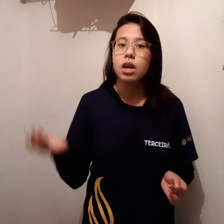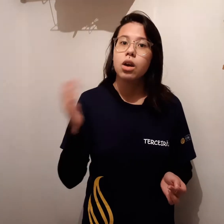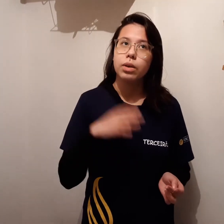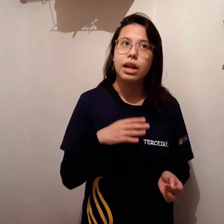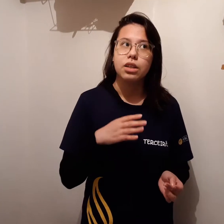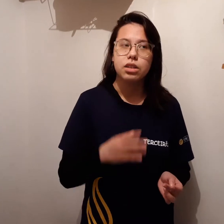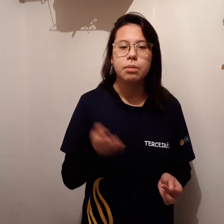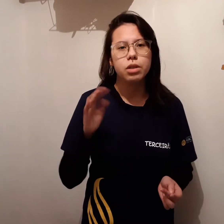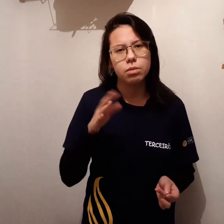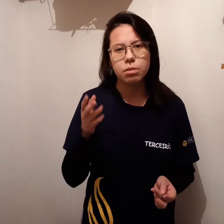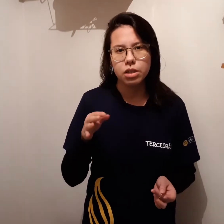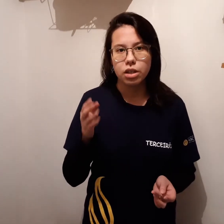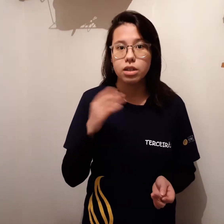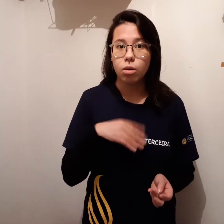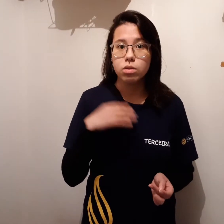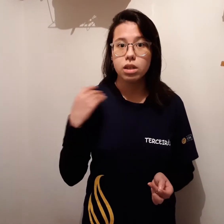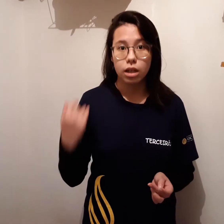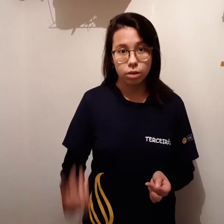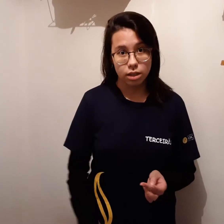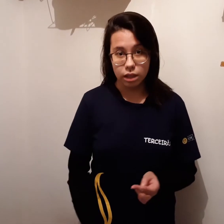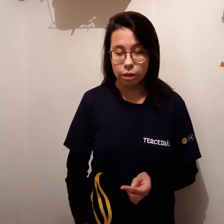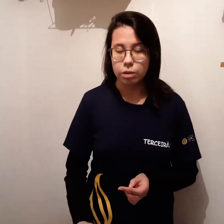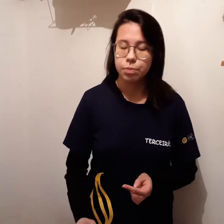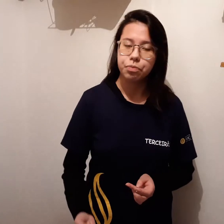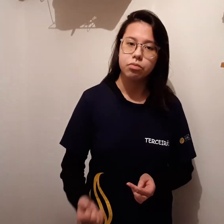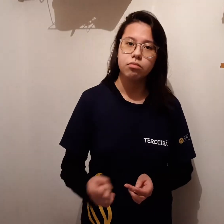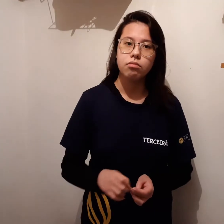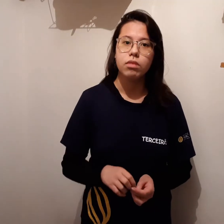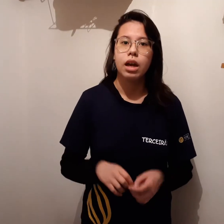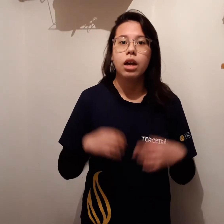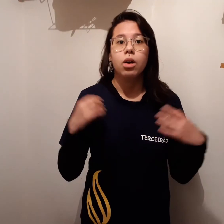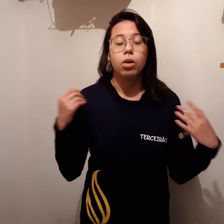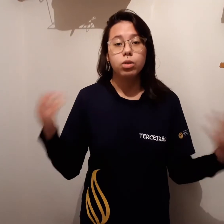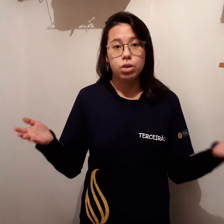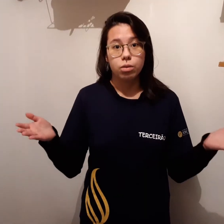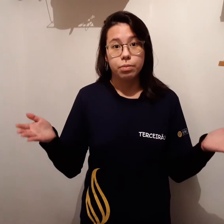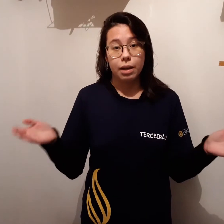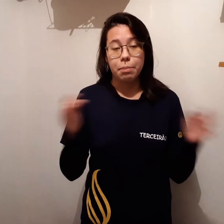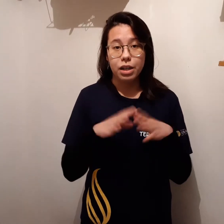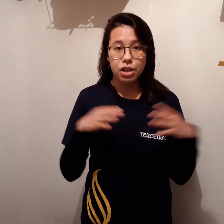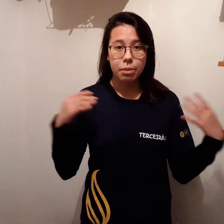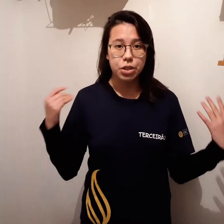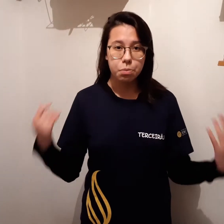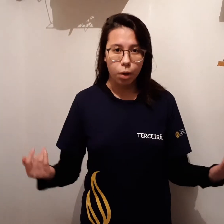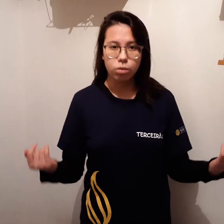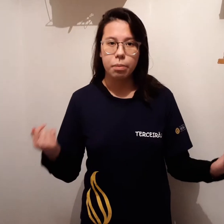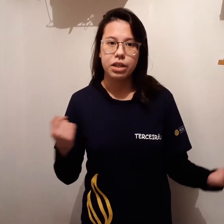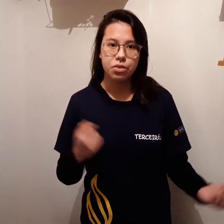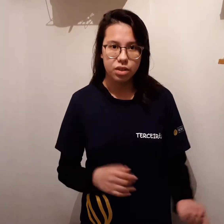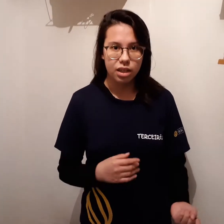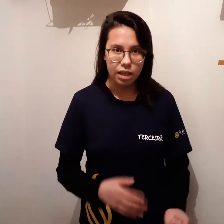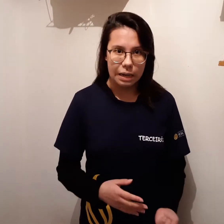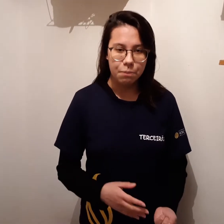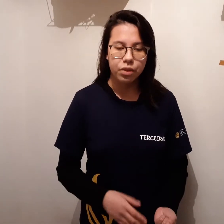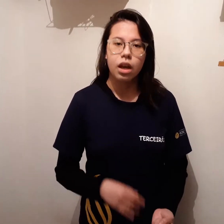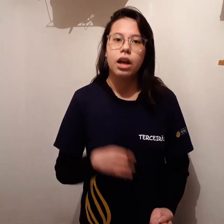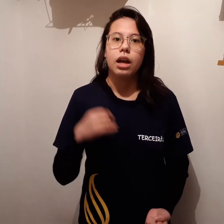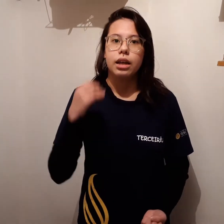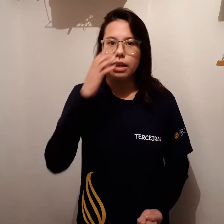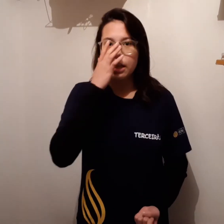com idades aproximadamente entre 11 e 14 anos. O jogo está praticamente pronto a parte física dele. E